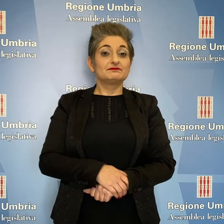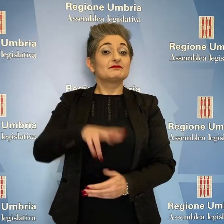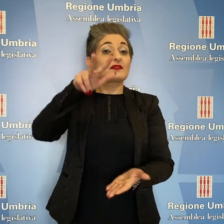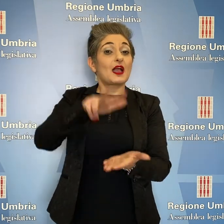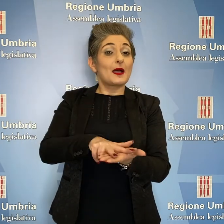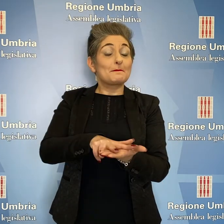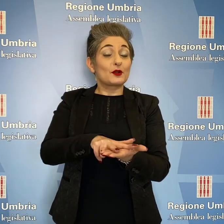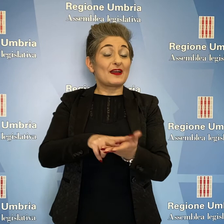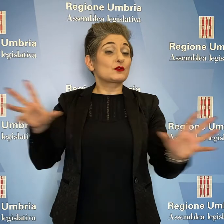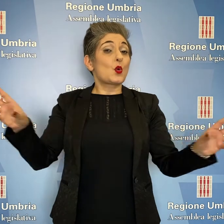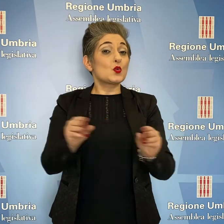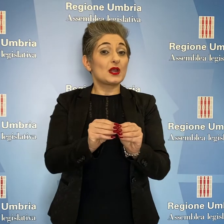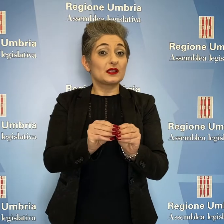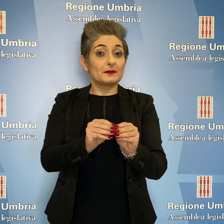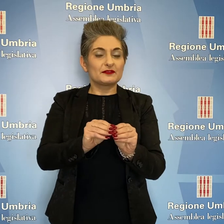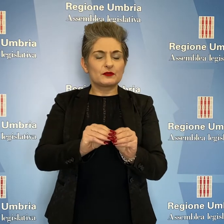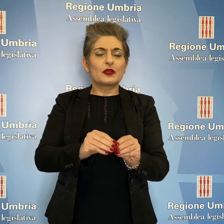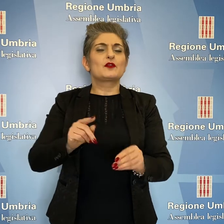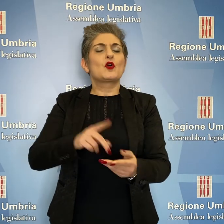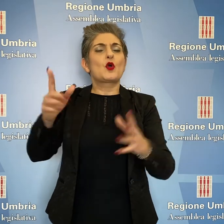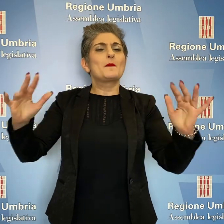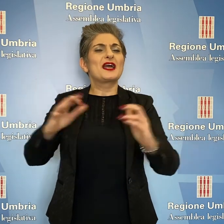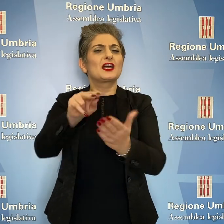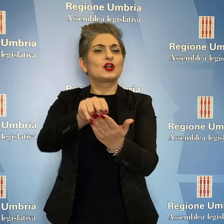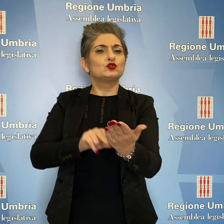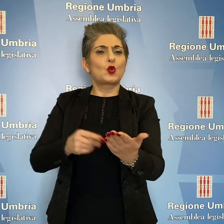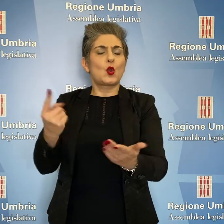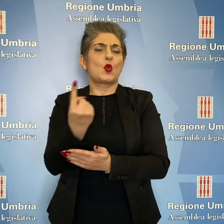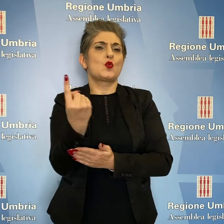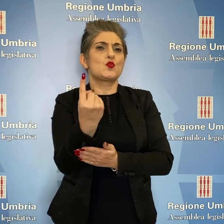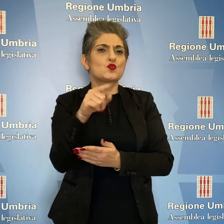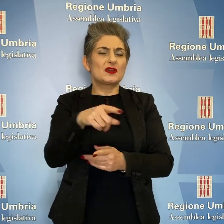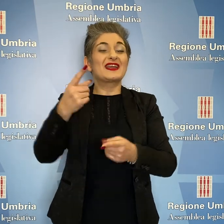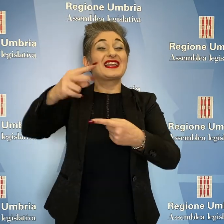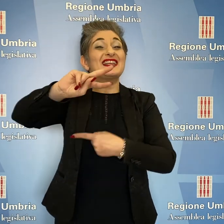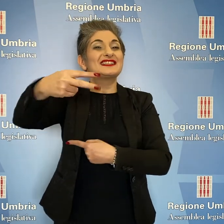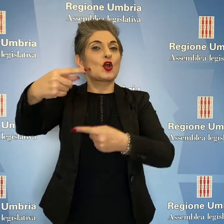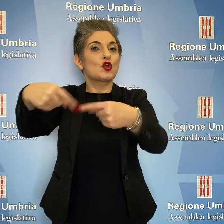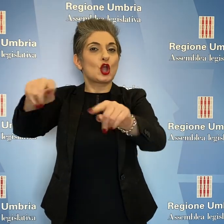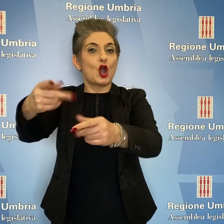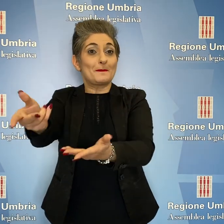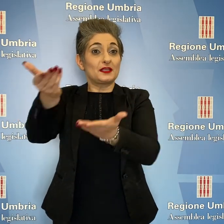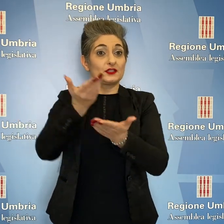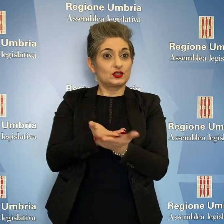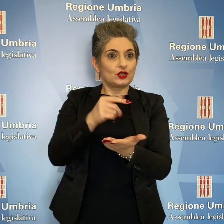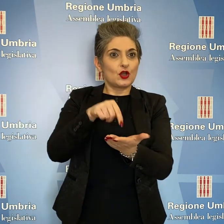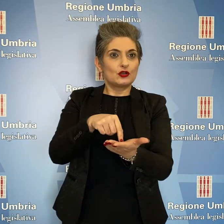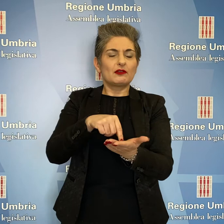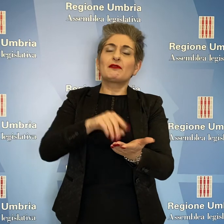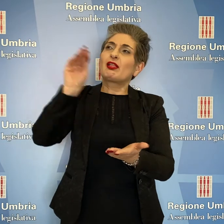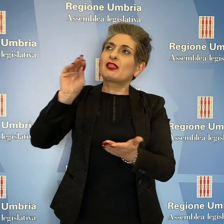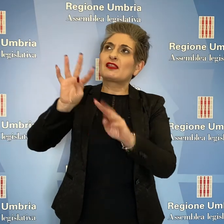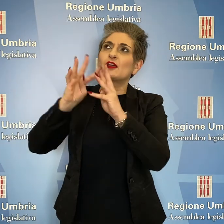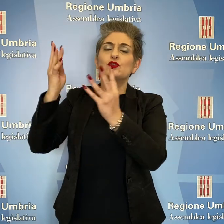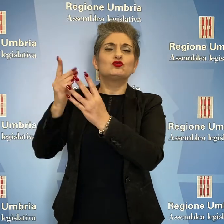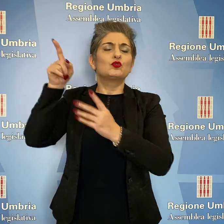Approvata all'unanimità una risoluzione unitaria della seconda commissione che richiede all'esecutivo regionale di intervenire per la